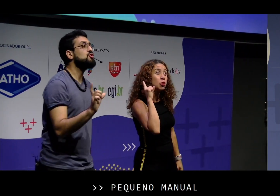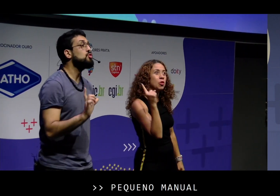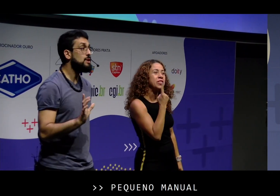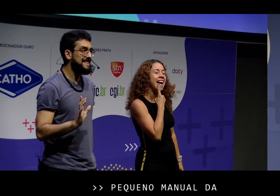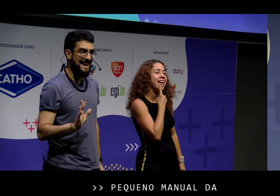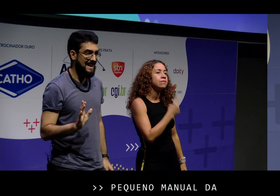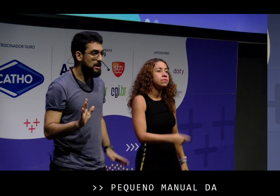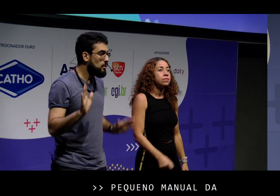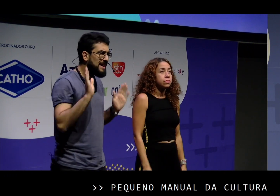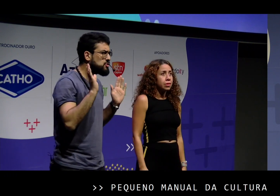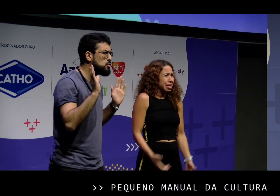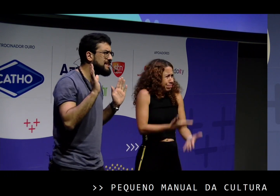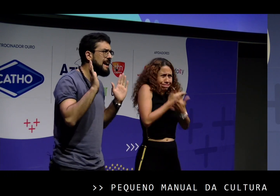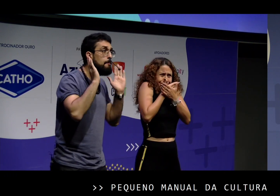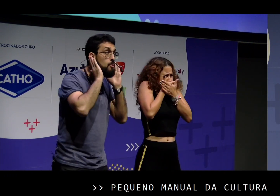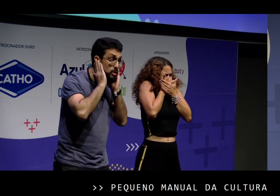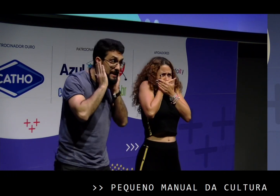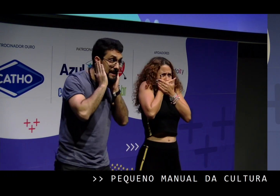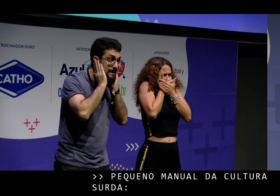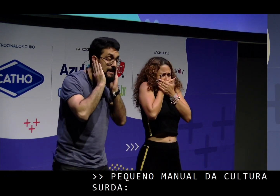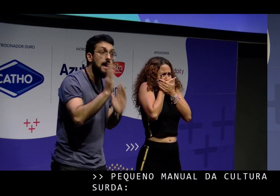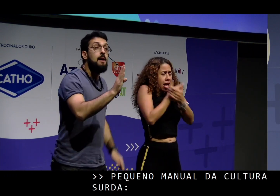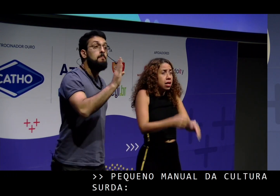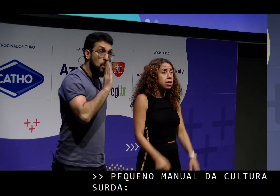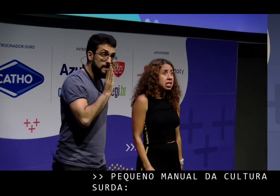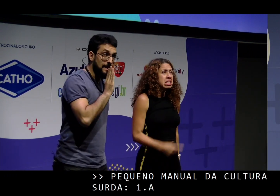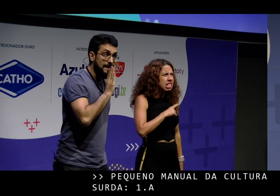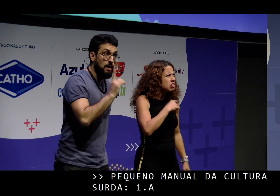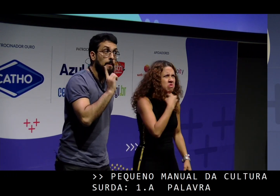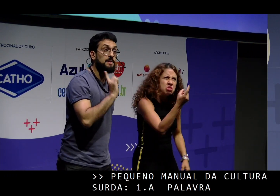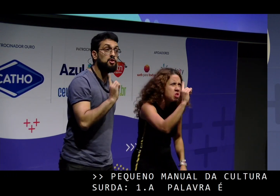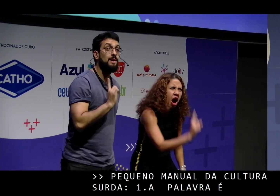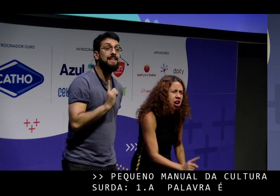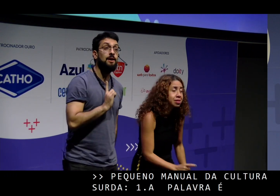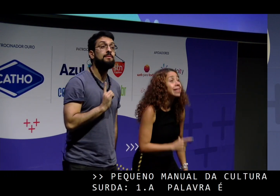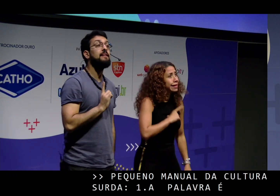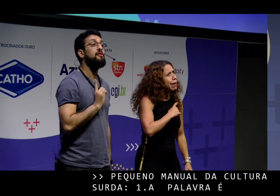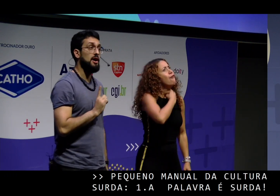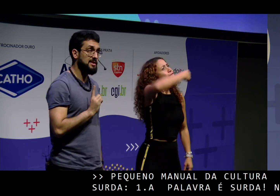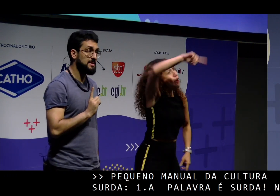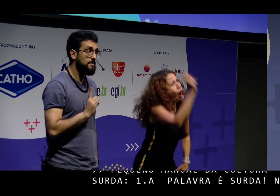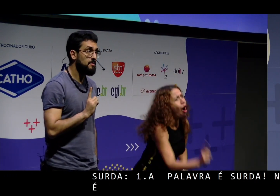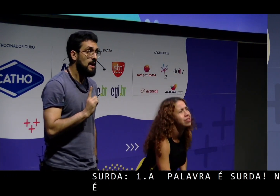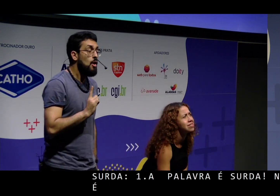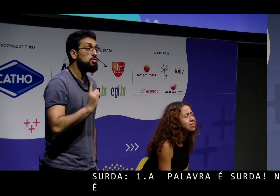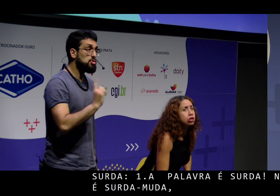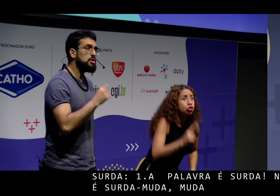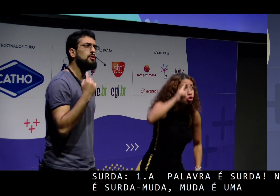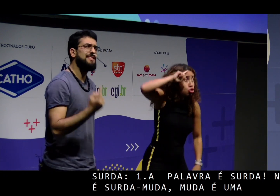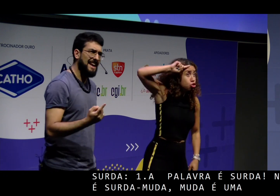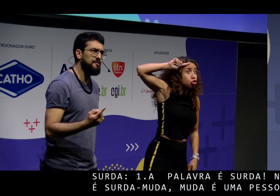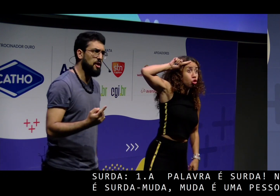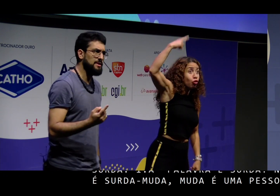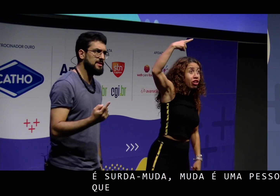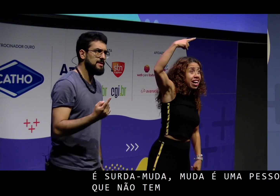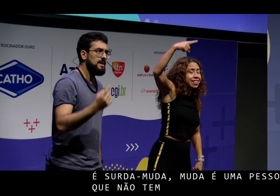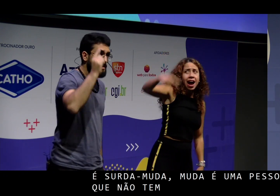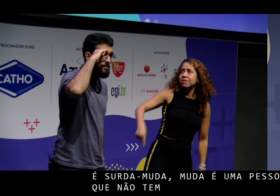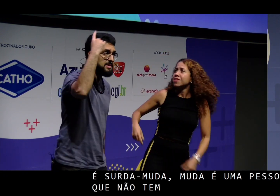surda, não é surda muda. Muda é uma pessoa que não tem voz. O surdo tem voz. Se você